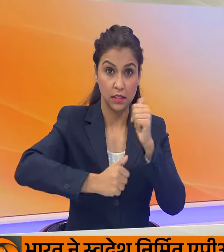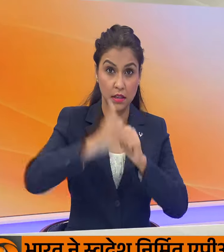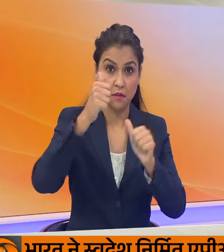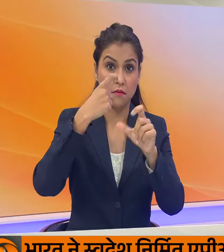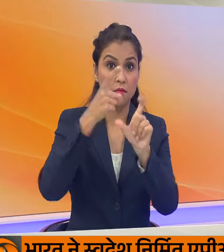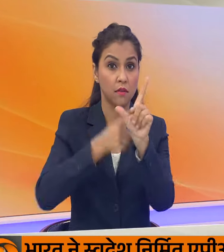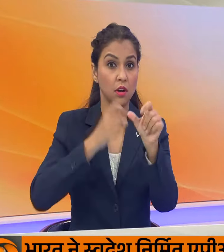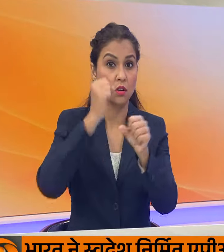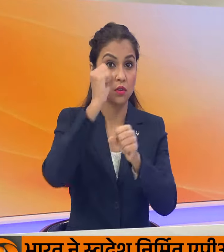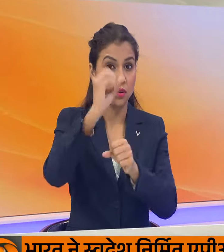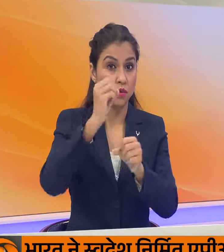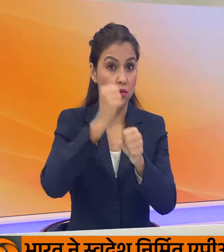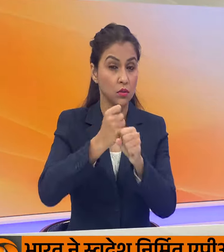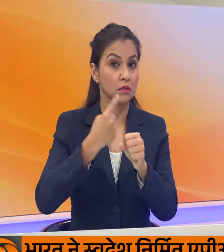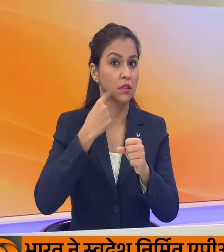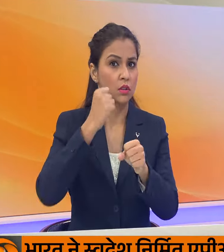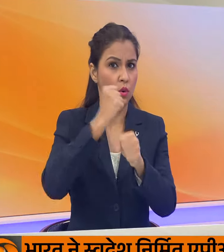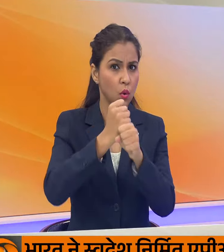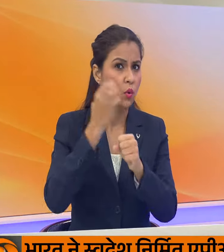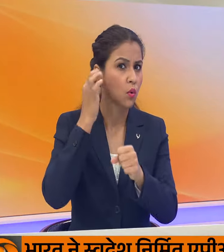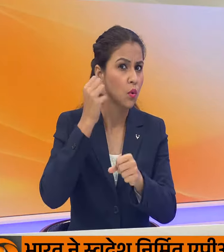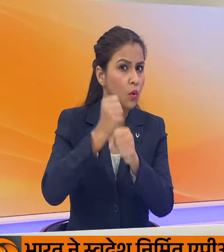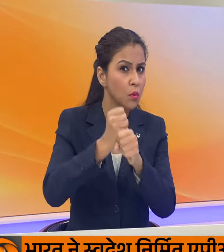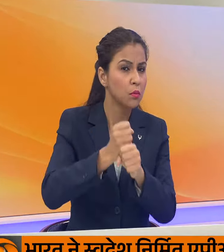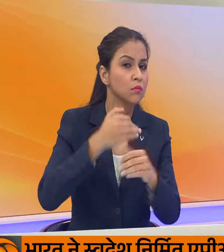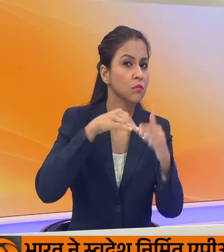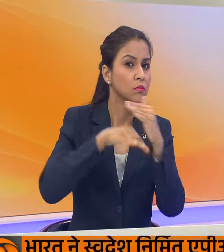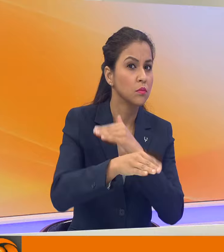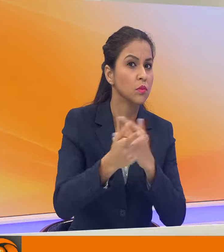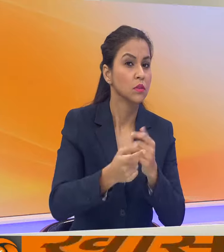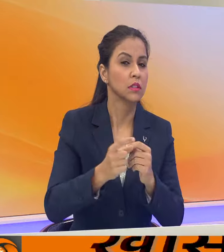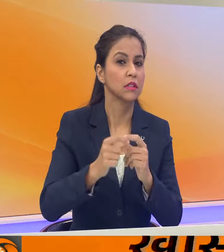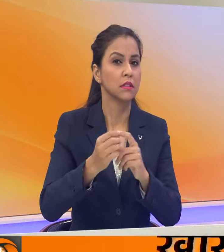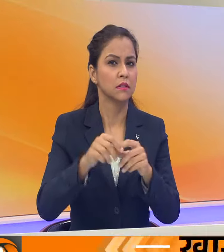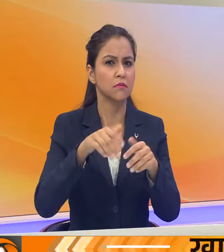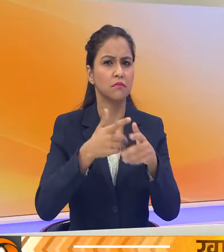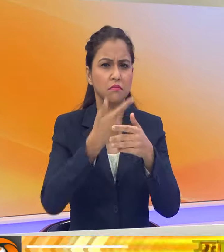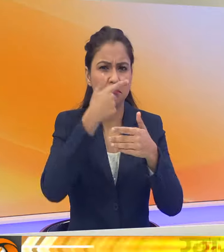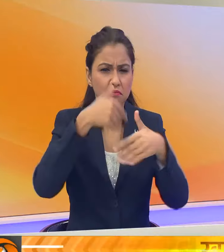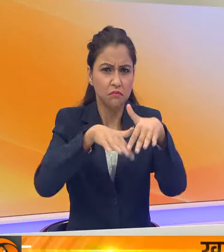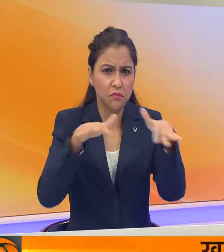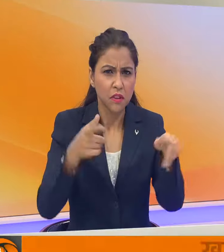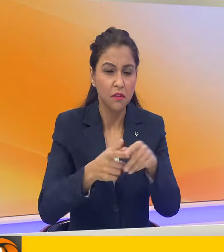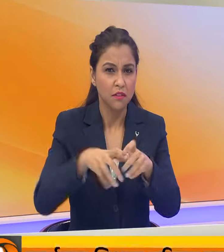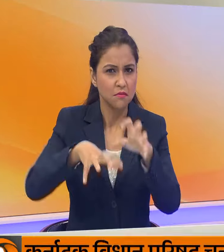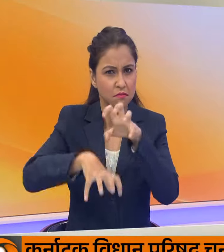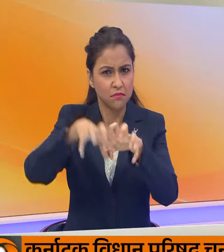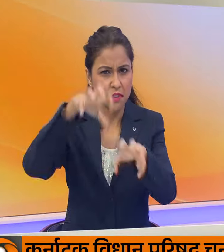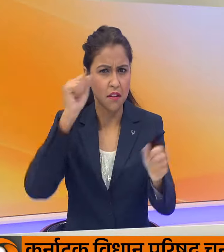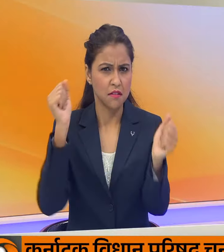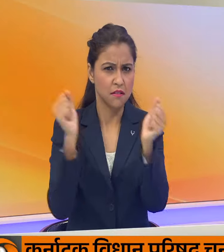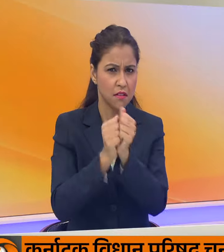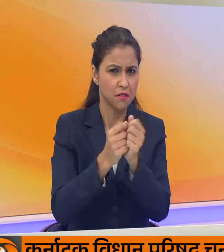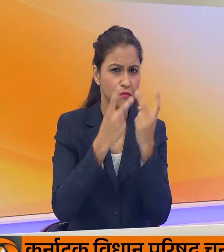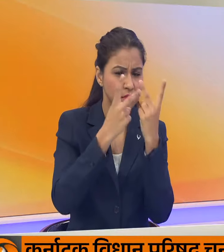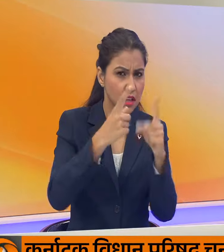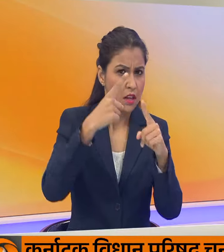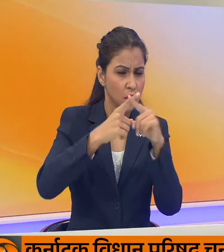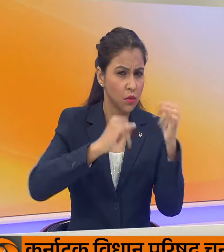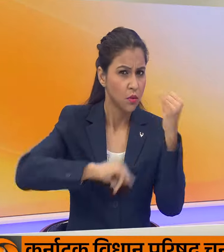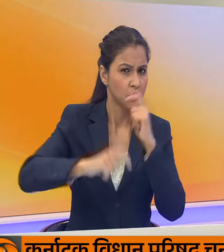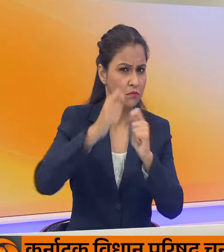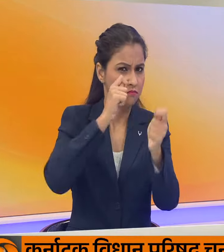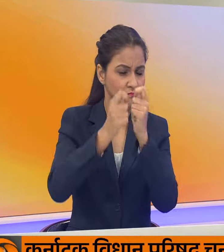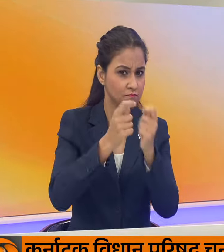आदित्तिनाद गोरकपूर पहुंचे जहां वे चडिया घर में टाइगर के साथ नजर आए। सोशल मेडिया में योगी के इस वीडियो को लोग